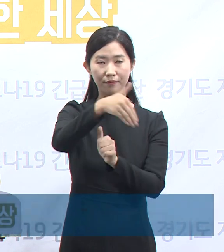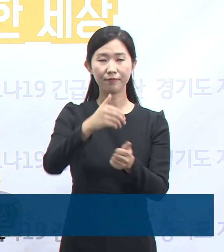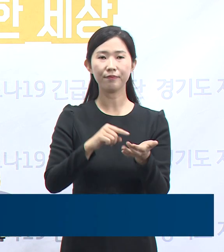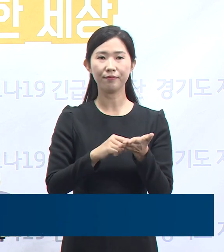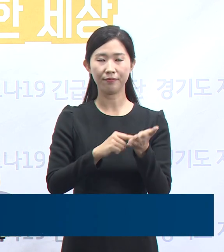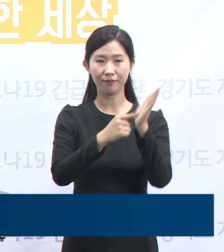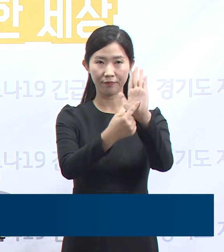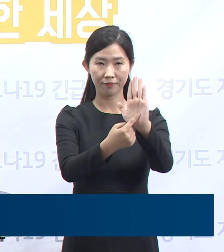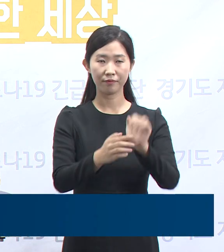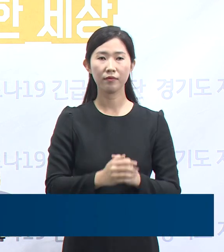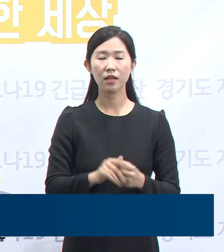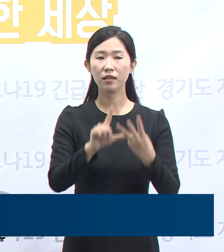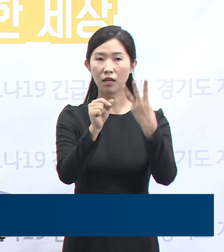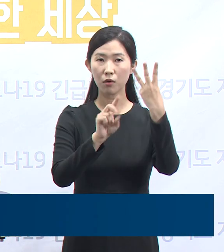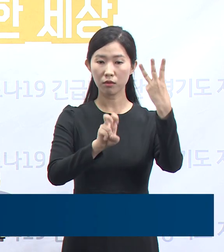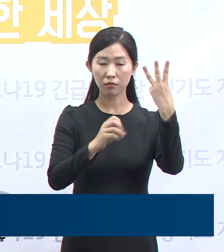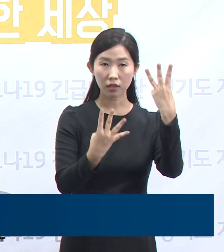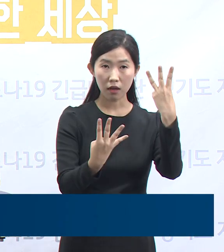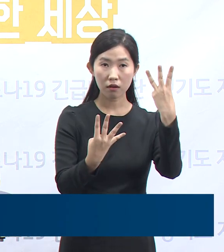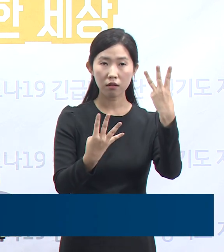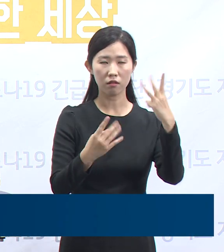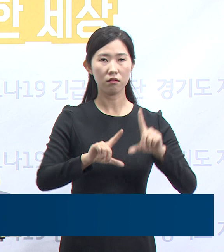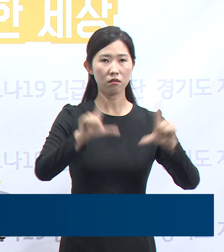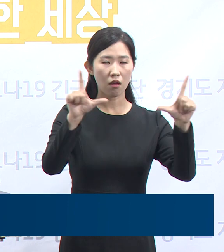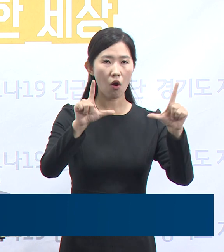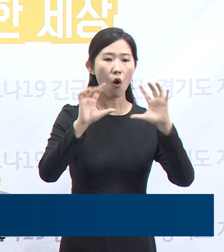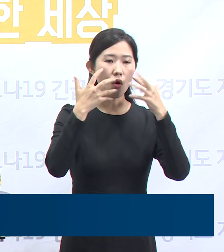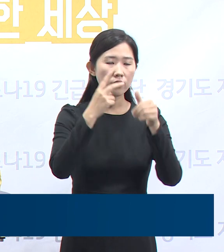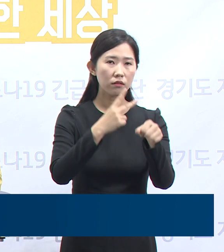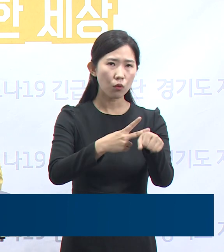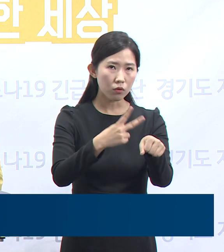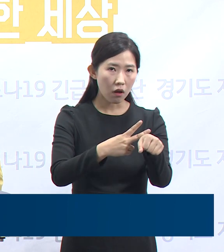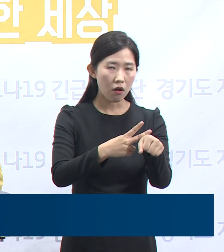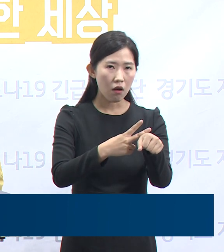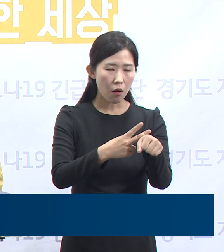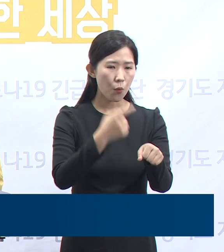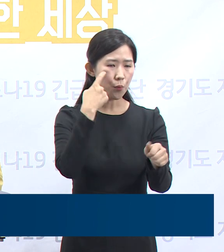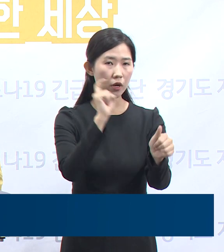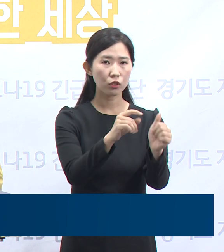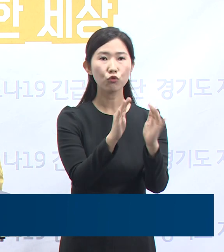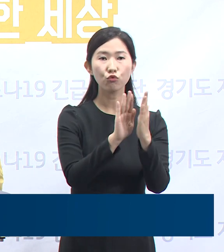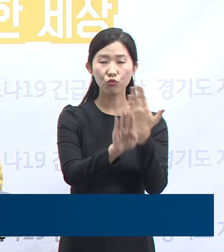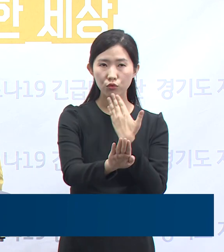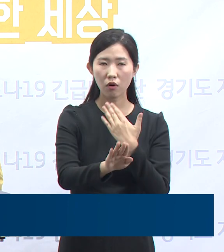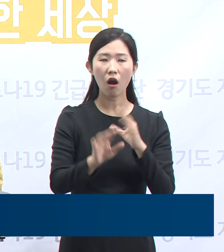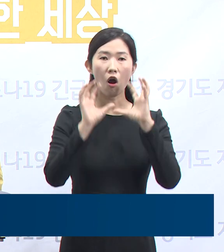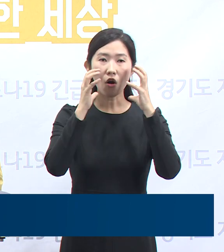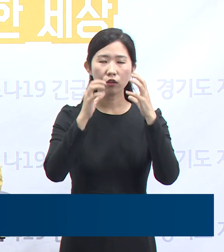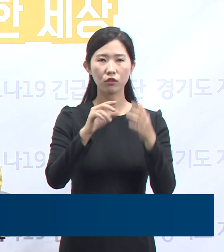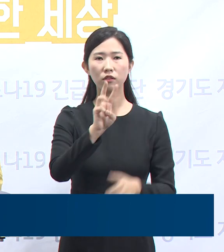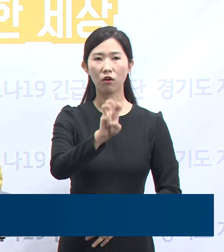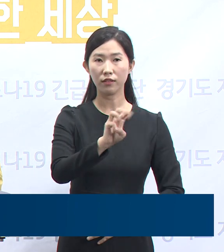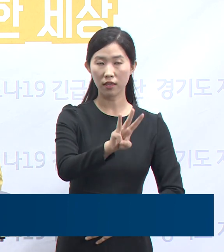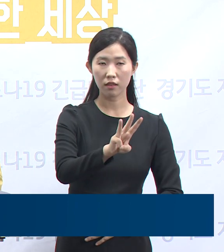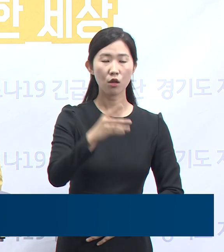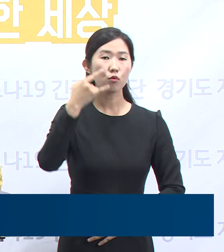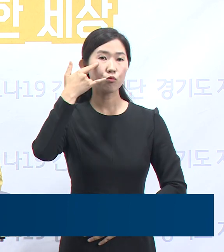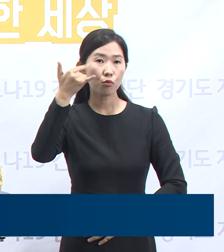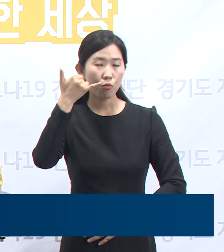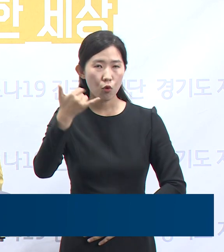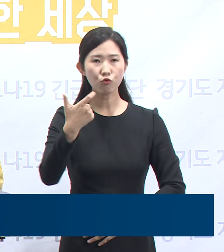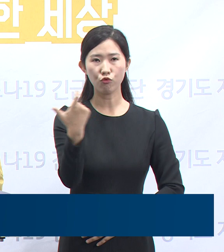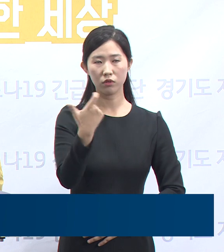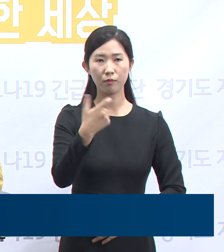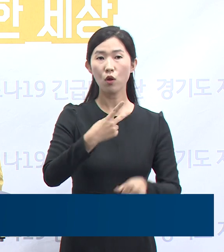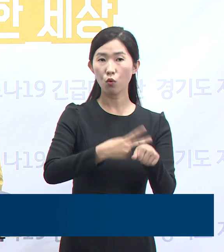3월 24일 해당 시설 어린이집 교사 1명이 확진된 후 원아 33명, 학부모 60명, 교사 14명